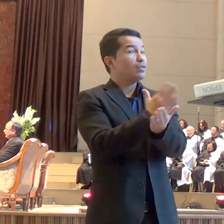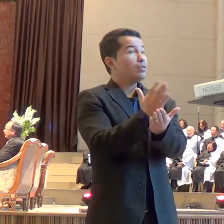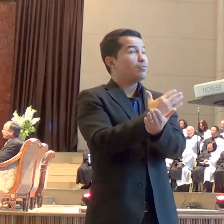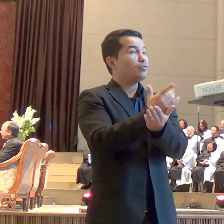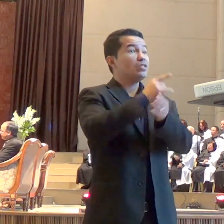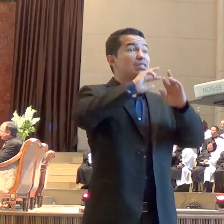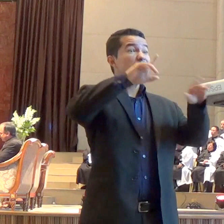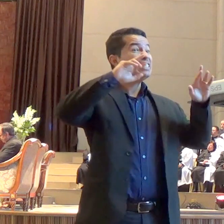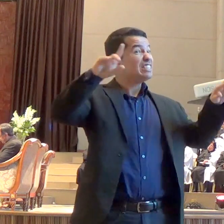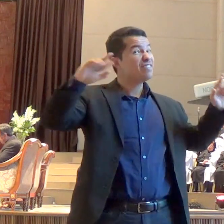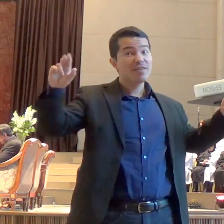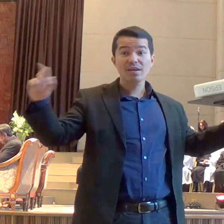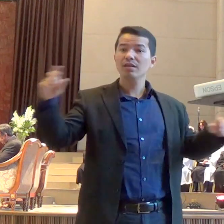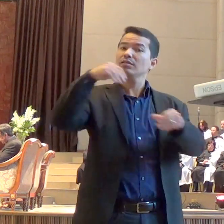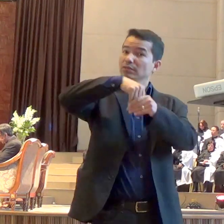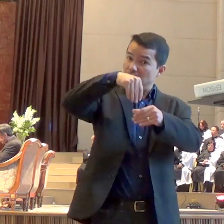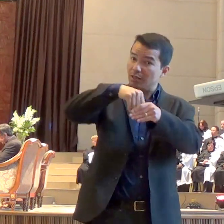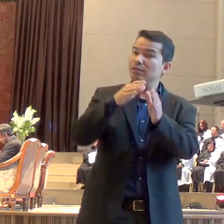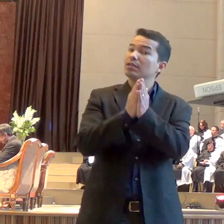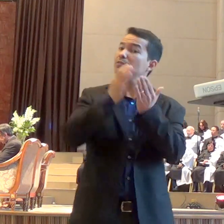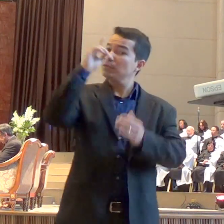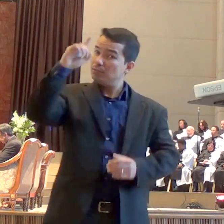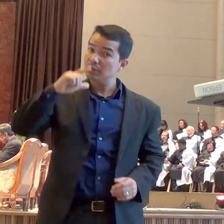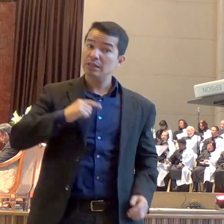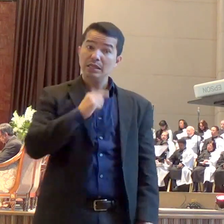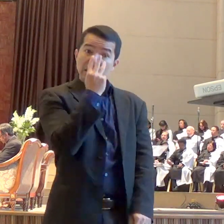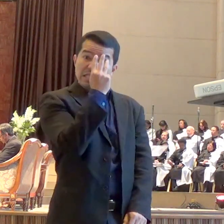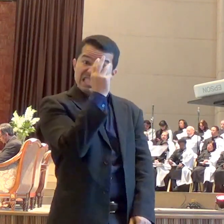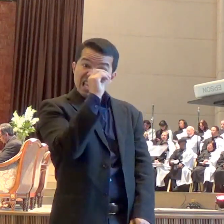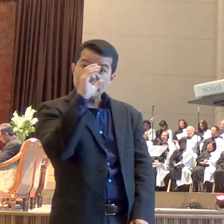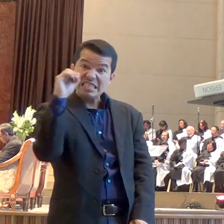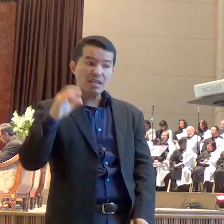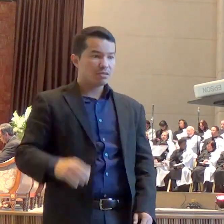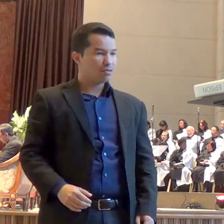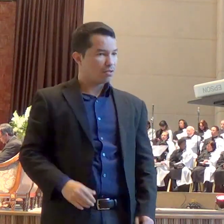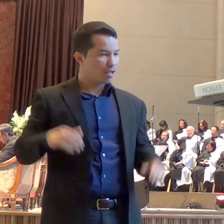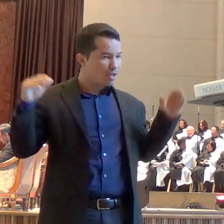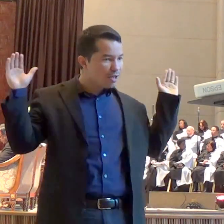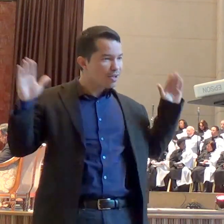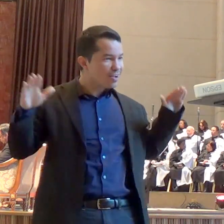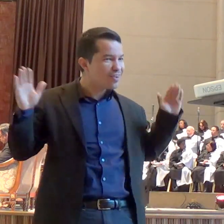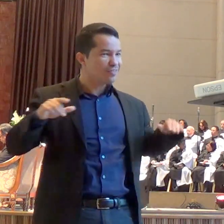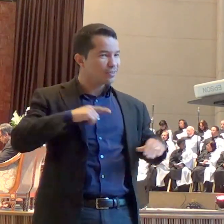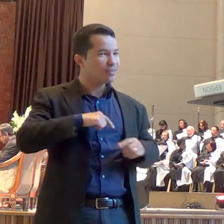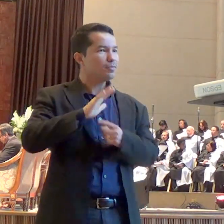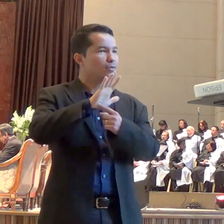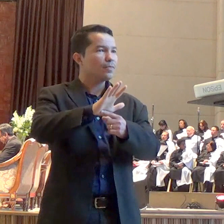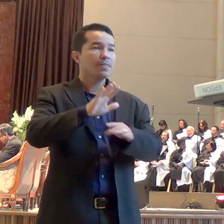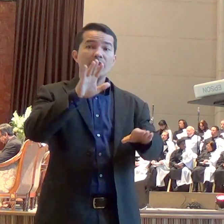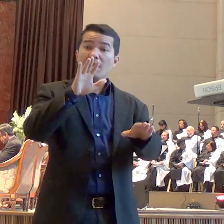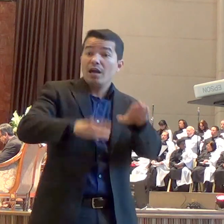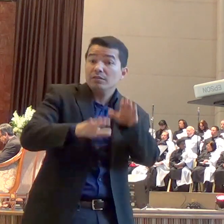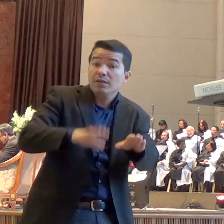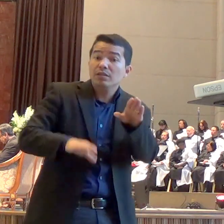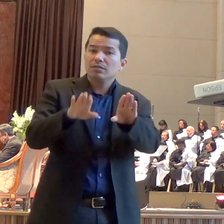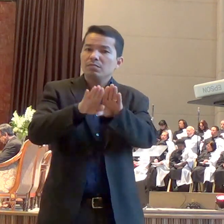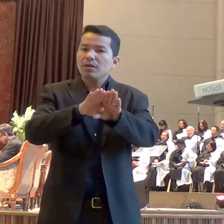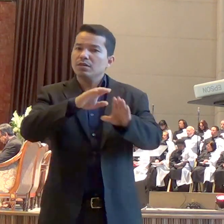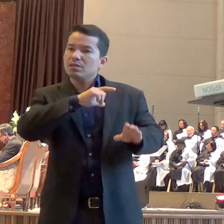colocar aqui, sem contar, as vezes em que a palavra anjo não aparece, mas se refere a anjos